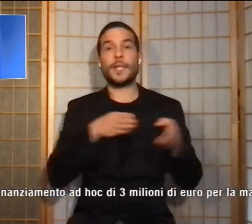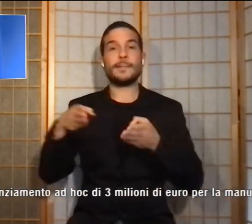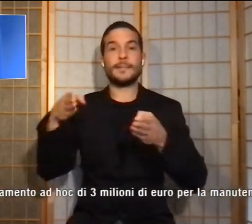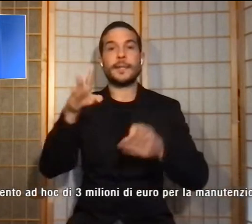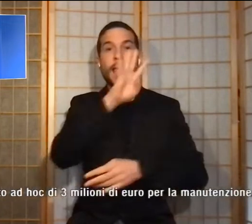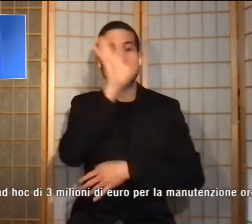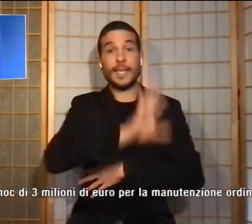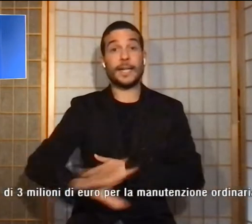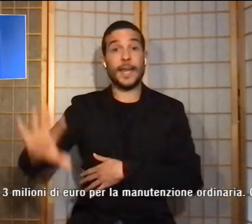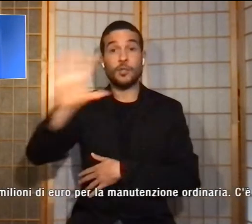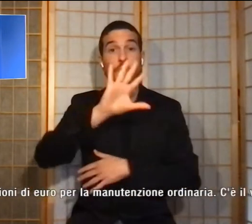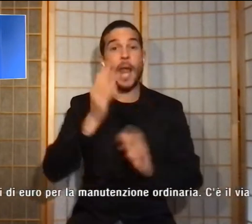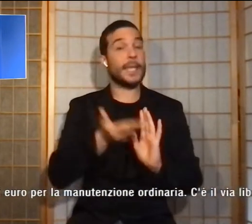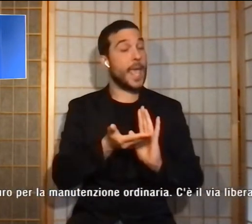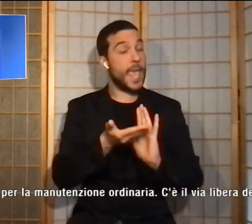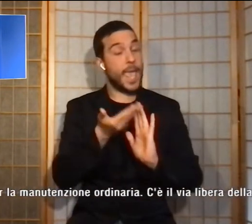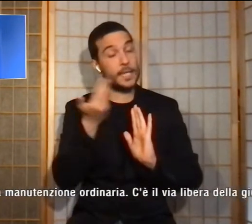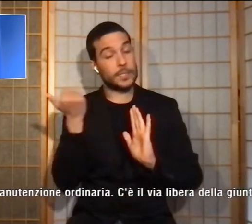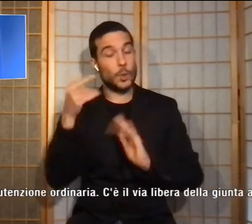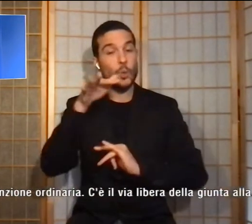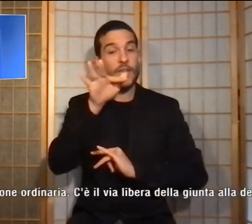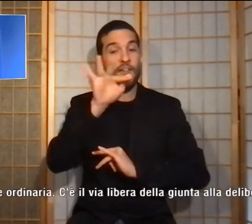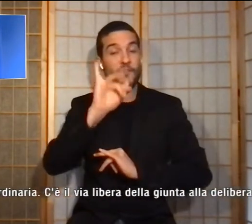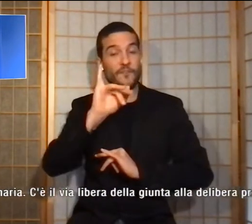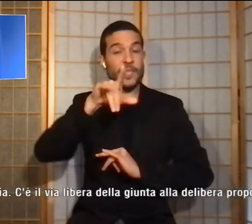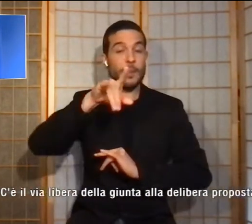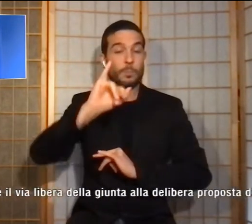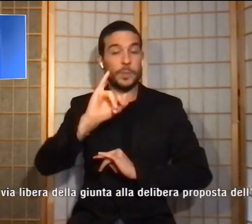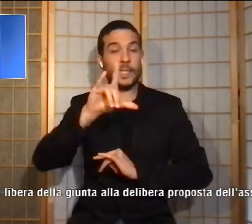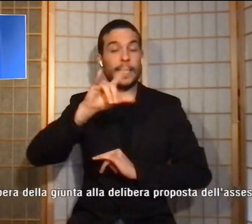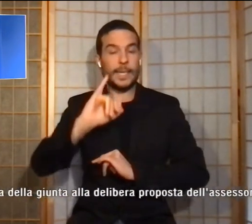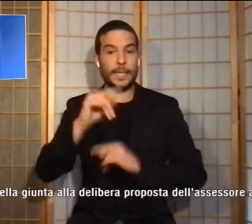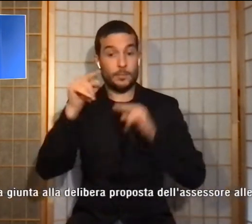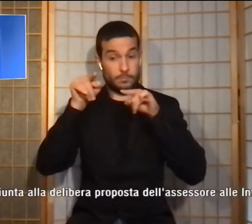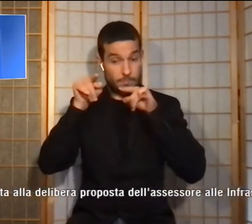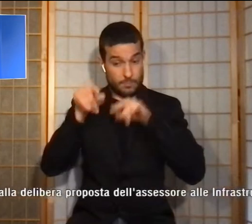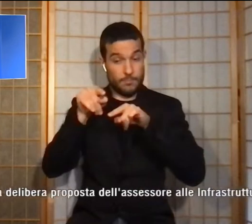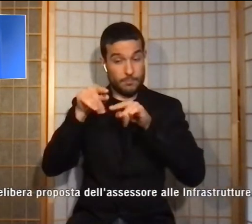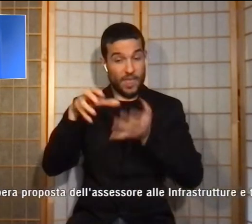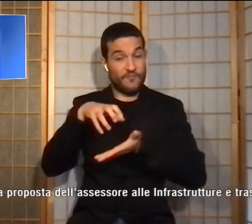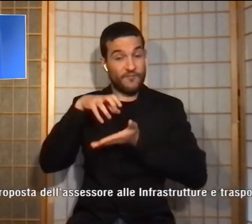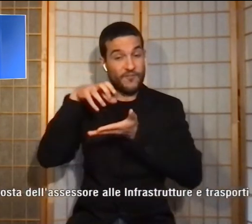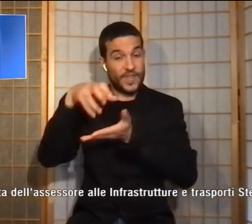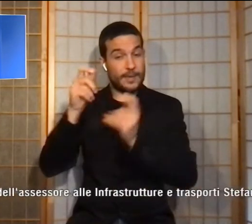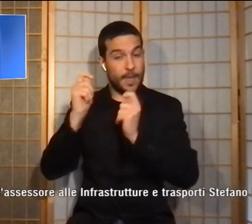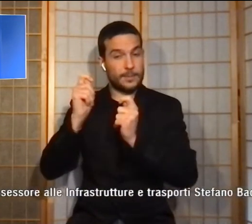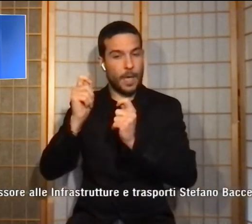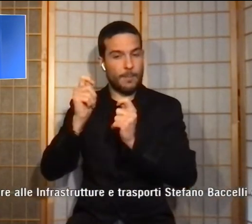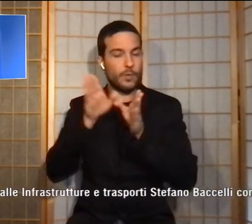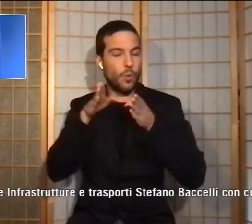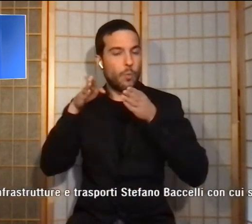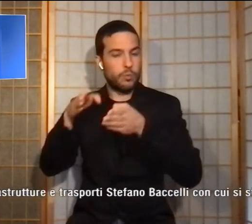esclusa la FIPILI che beneficia di un finanziamento ad hoc di 3 milioni di euro.